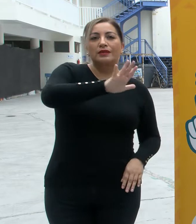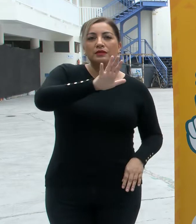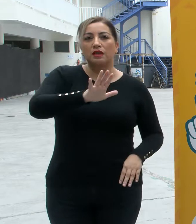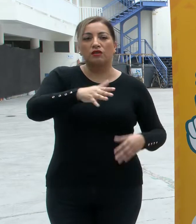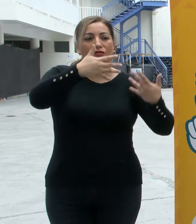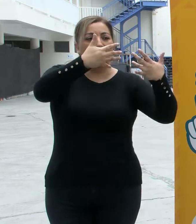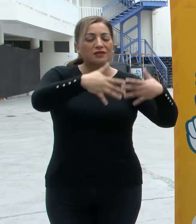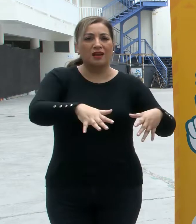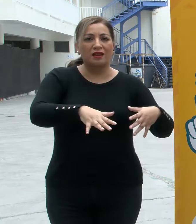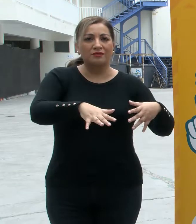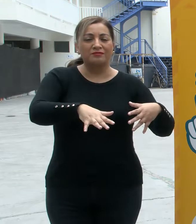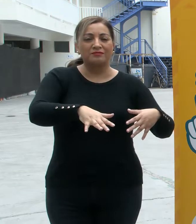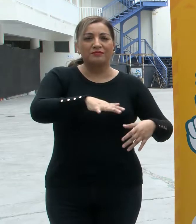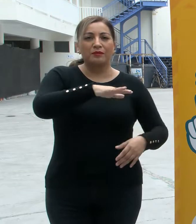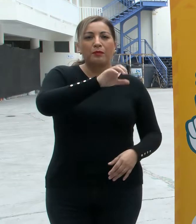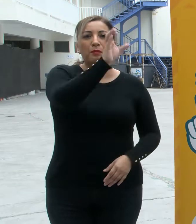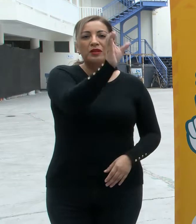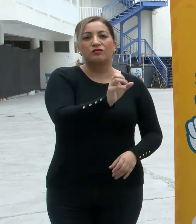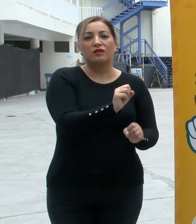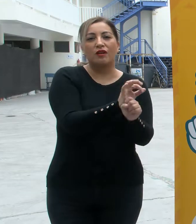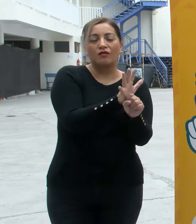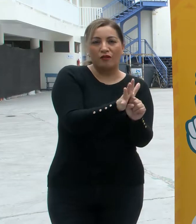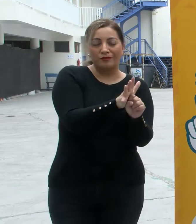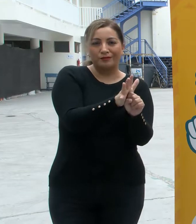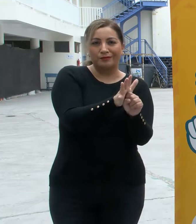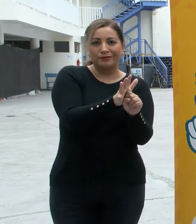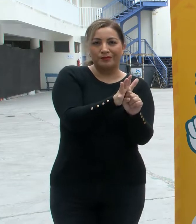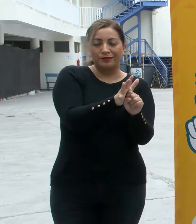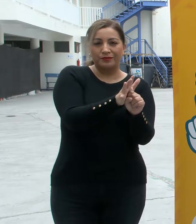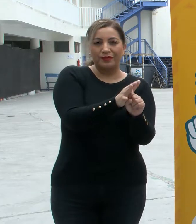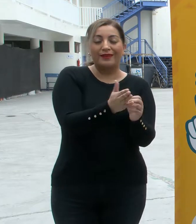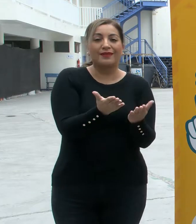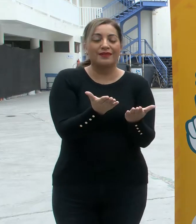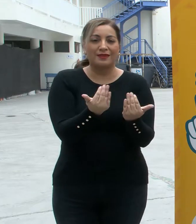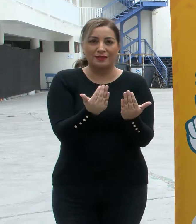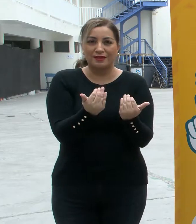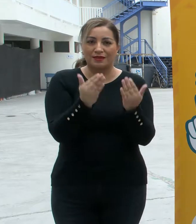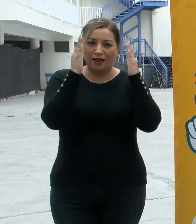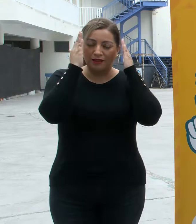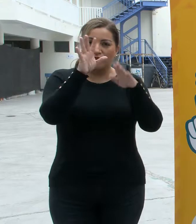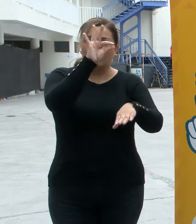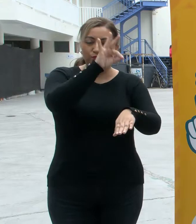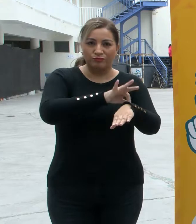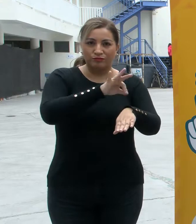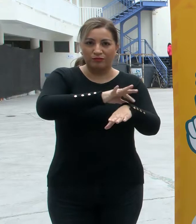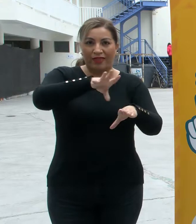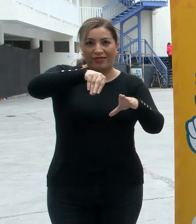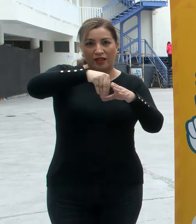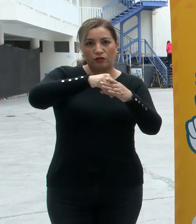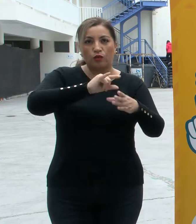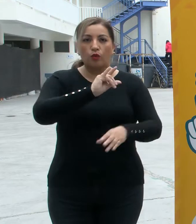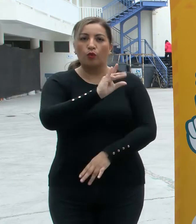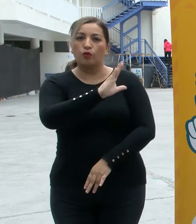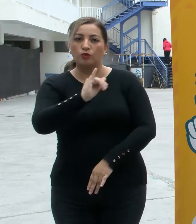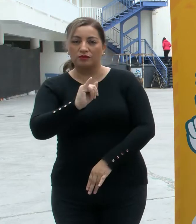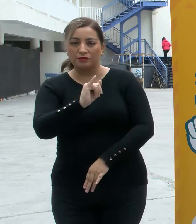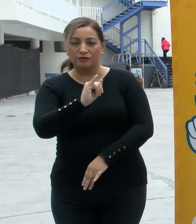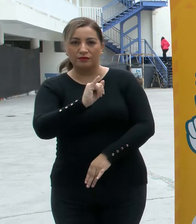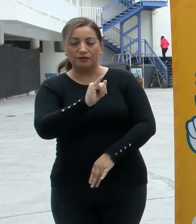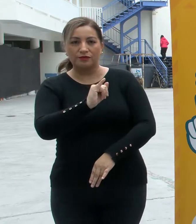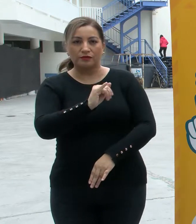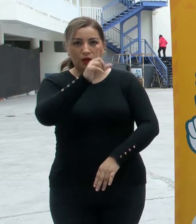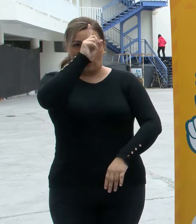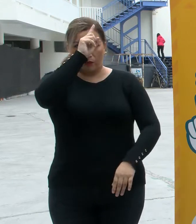corresponden a pacientes COVID que requieren, digamos, atención en las unidades de cuidado